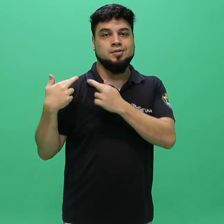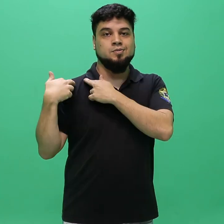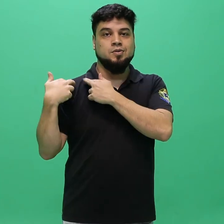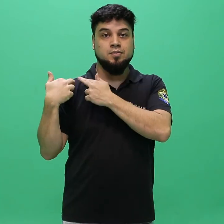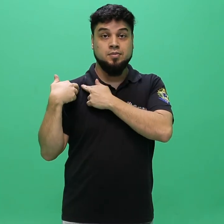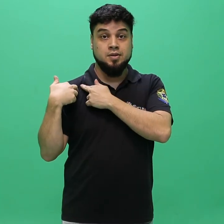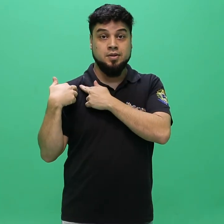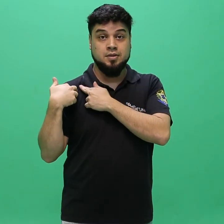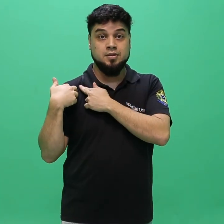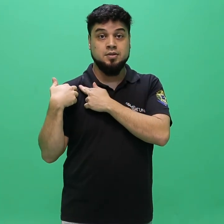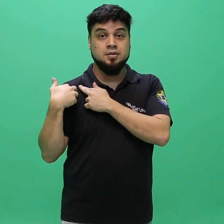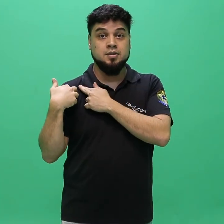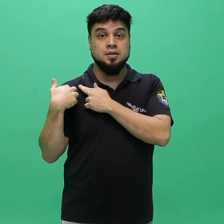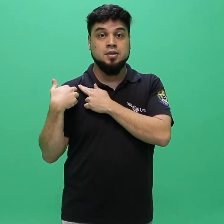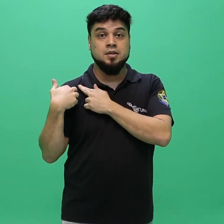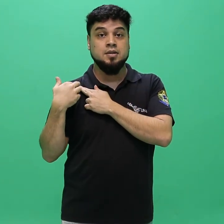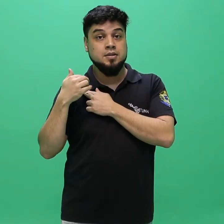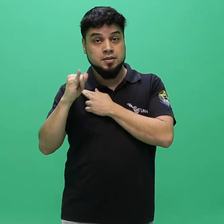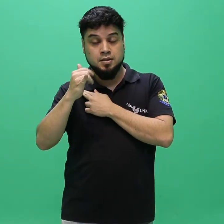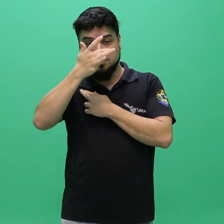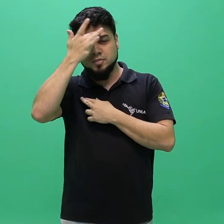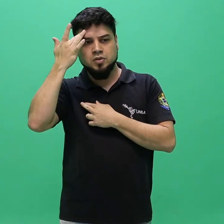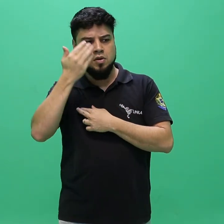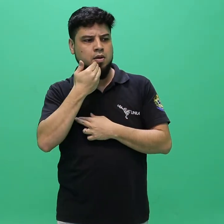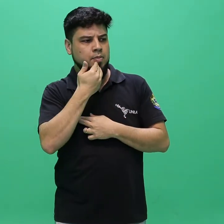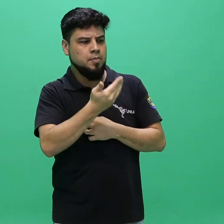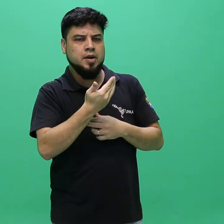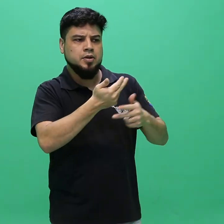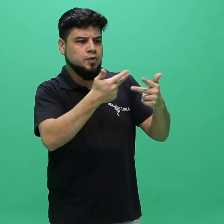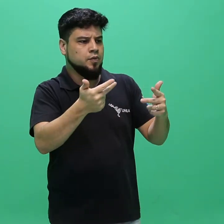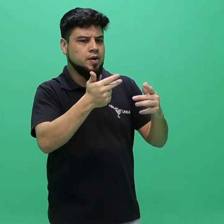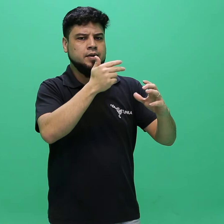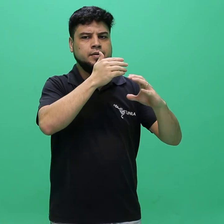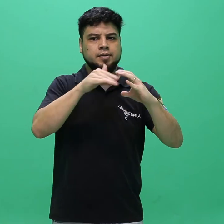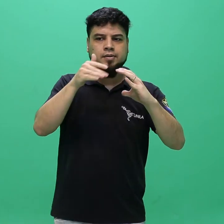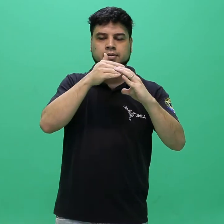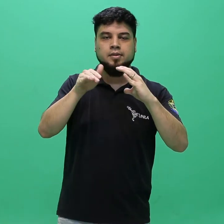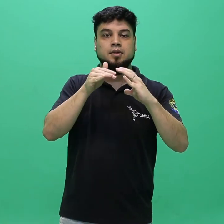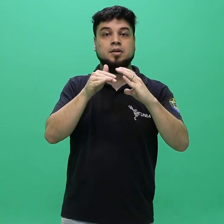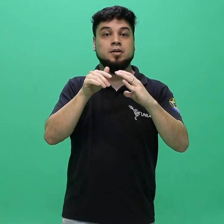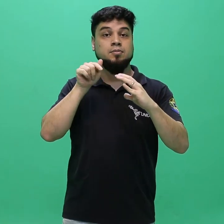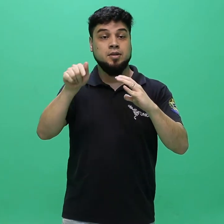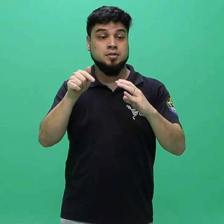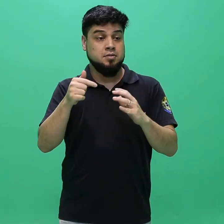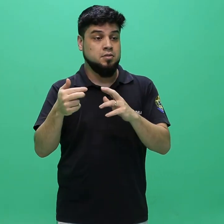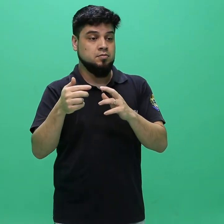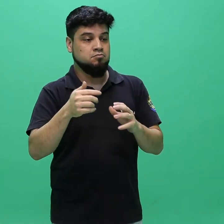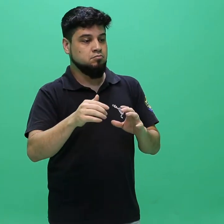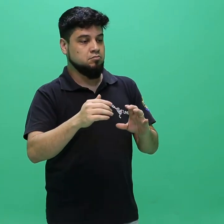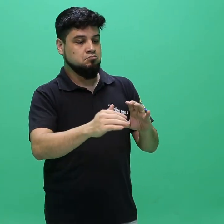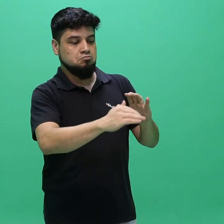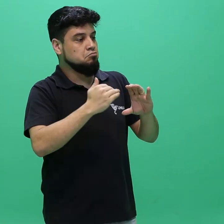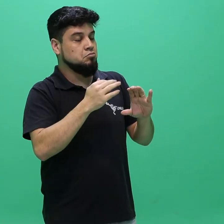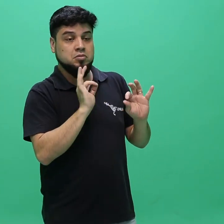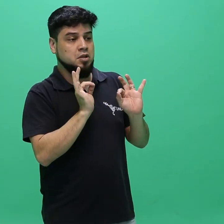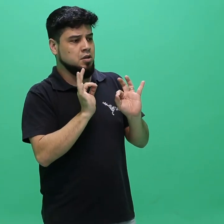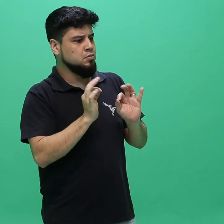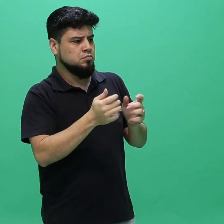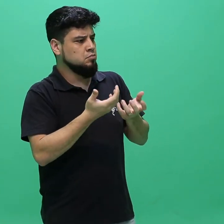solicitações de inscrição via internet, 5 recebidas por quaisquer motivos de ordem